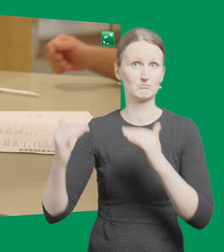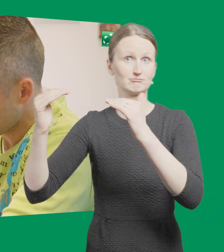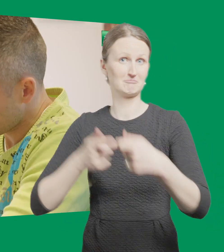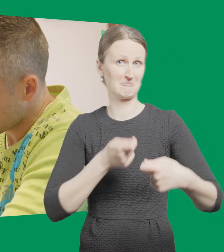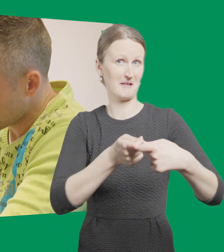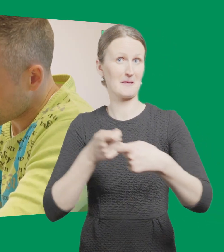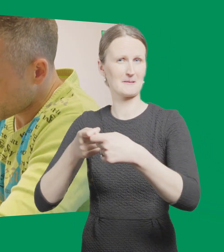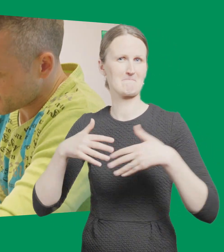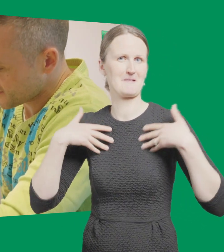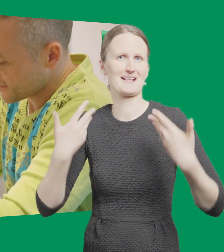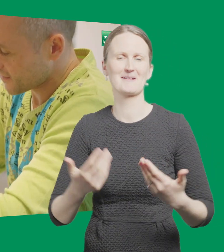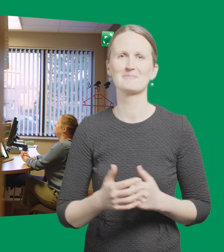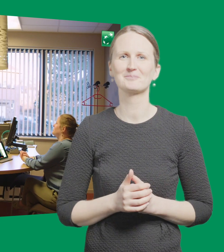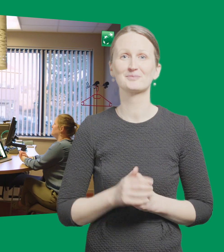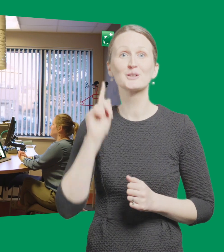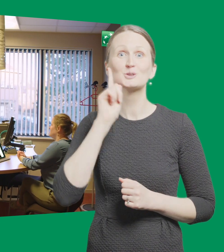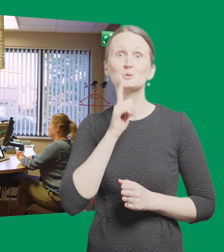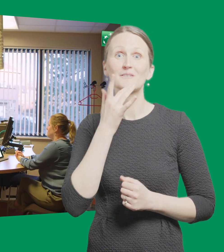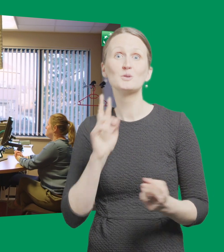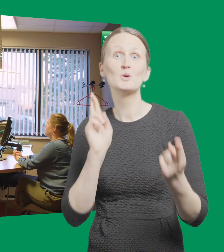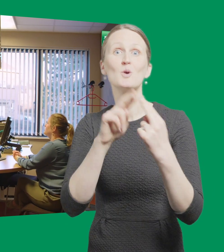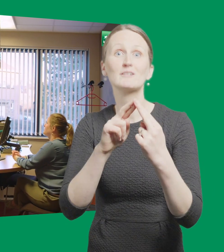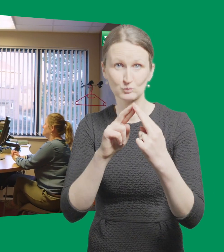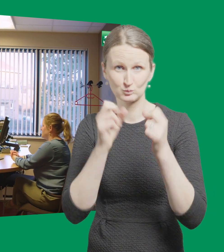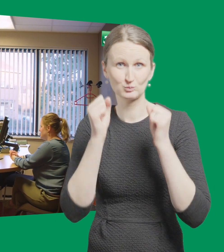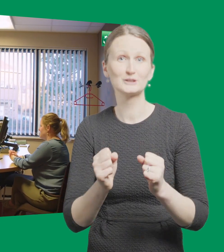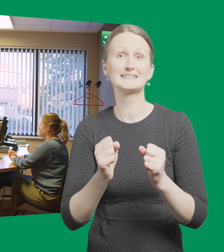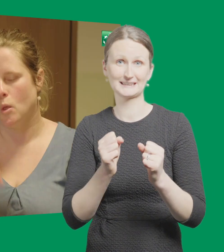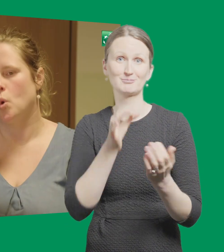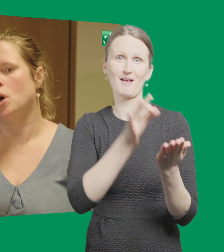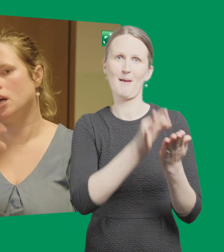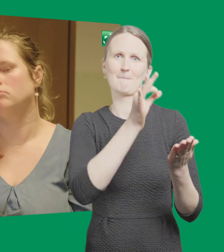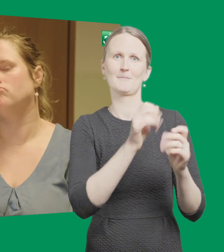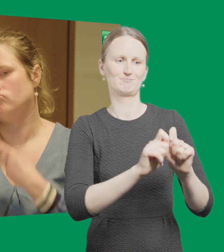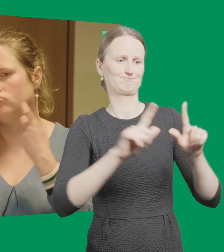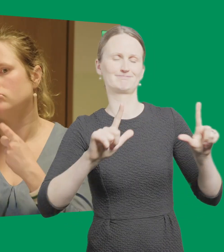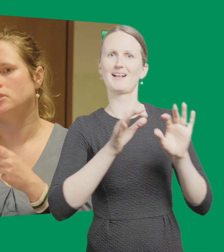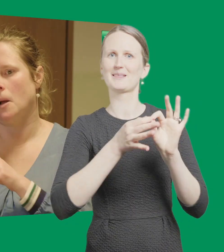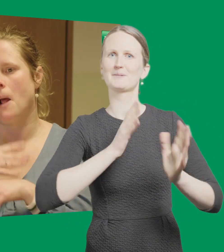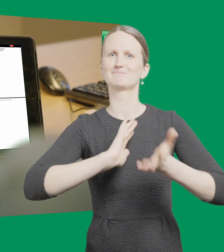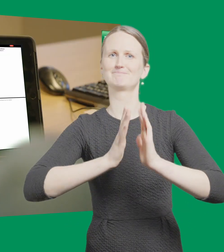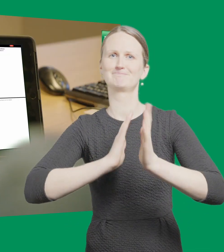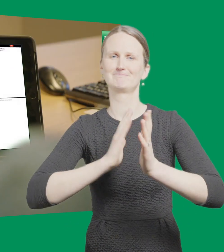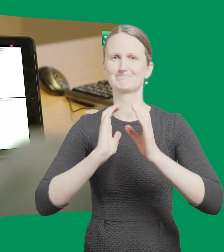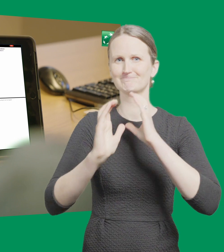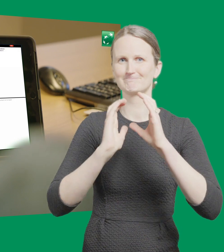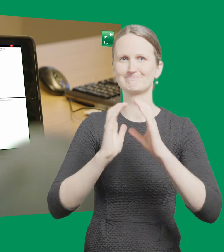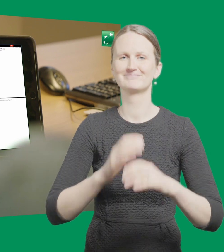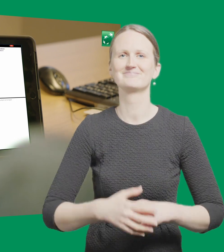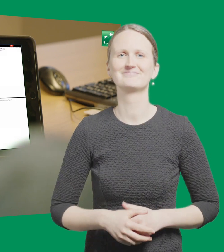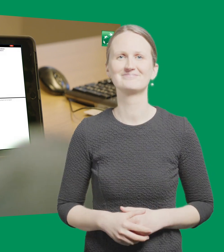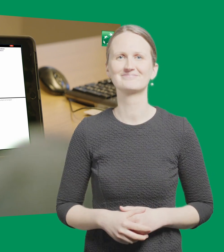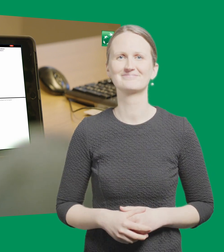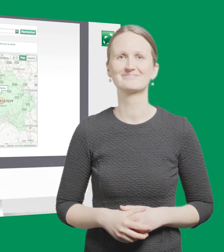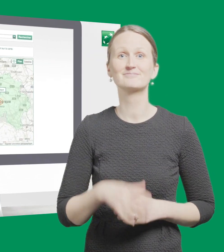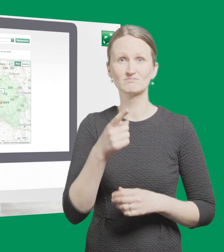offrir un service confortable à tous. Les clients malentendants peuvent utiliser leur application permettant l'interprétation en langue des signes lors